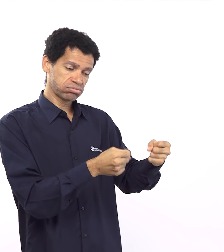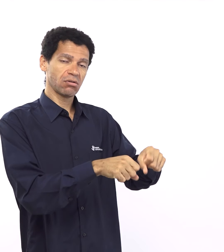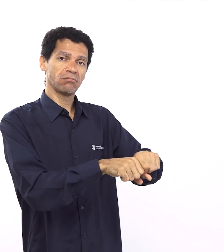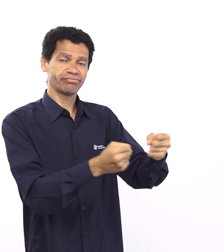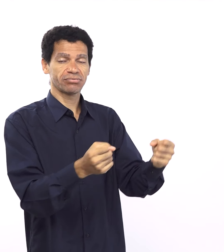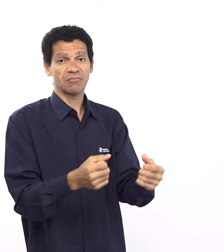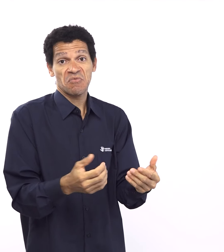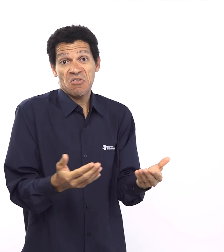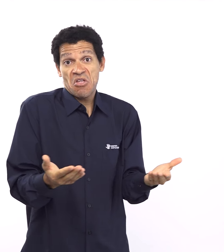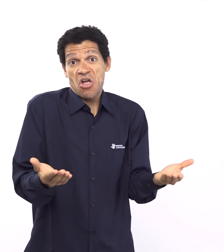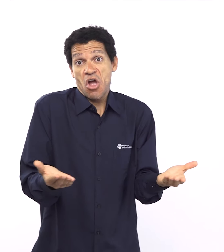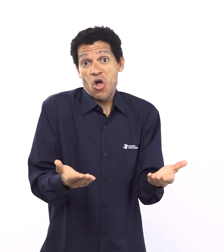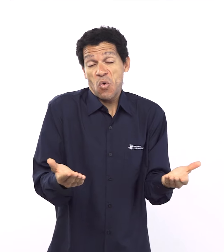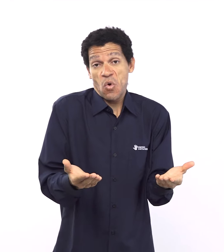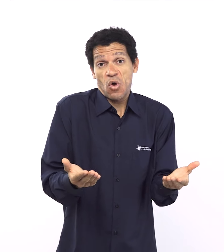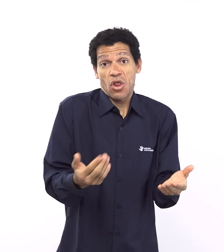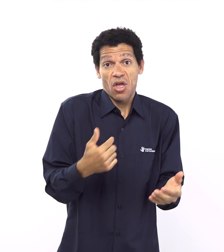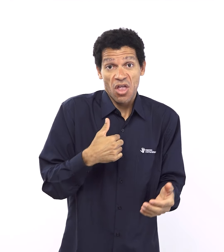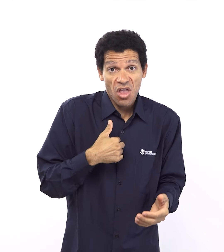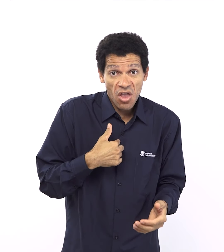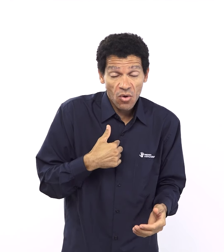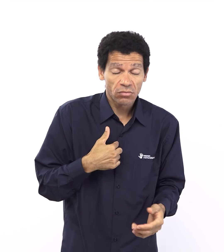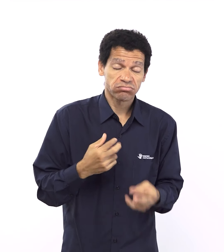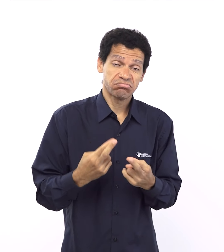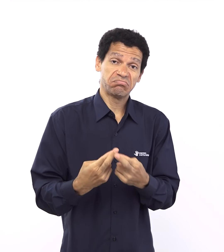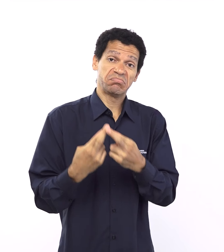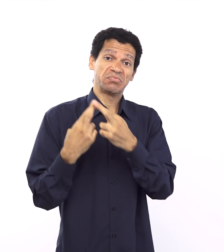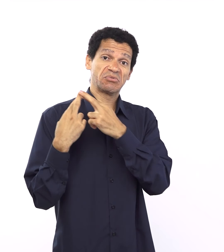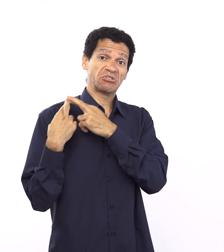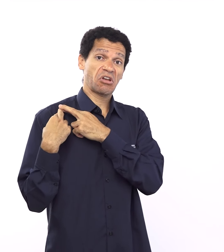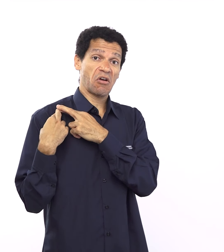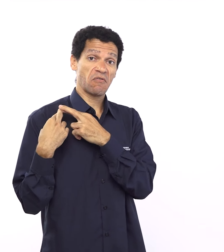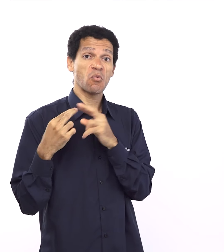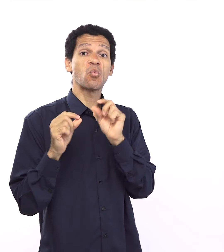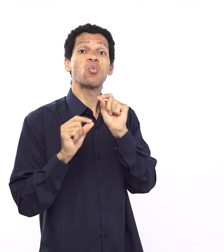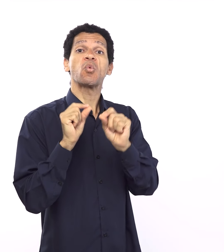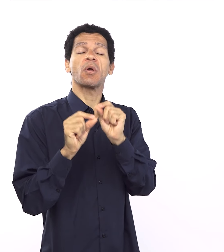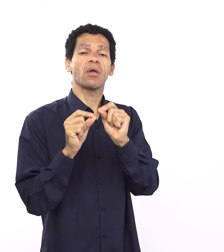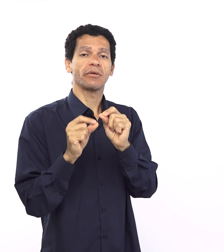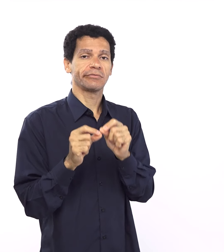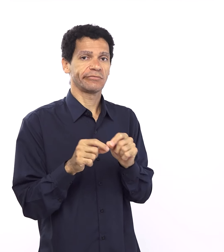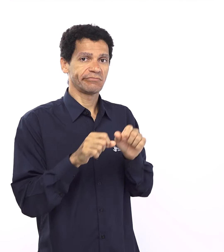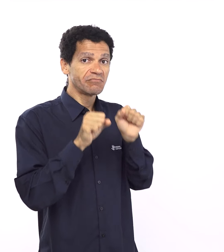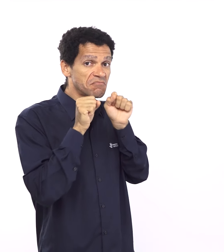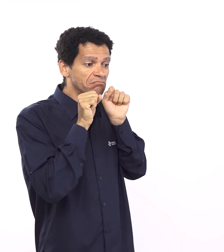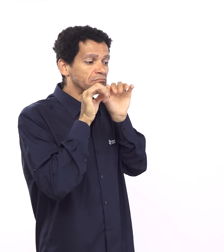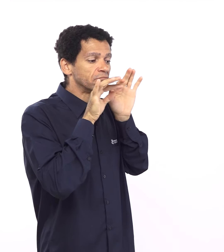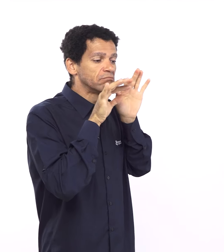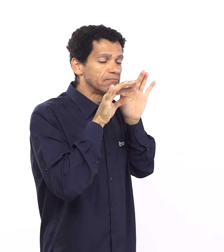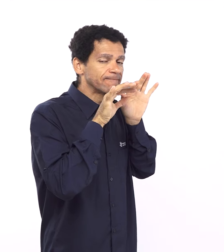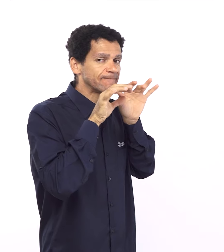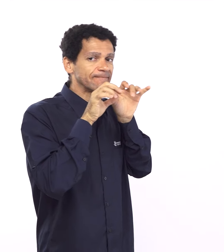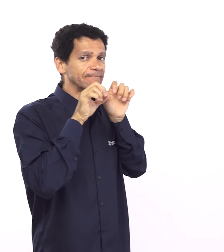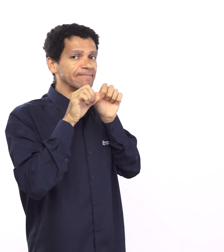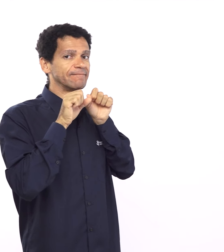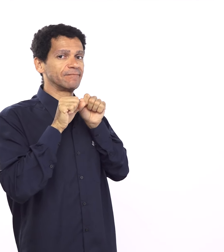aliança é o exílio o povo perder a terra deles então inicialmente a primeira coisa que Deus